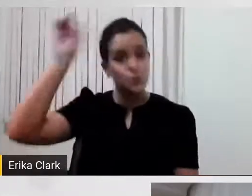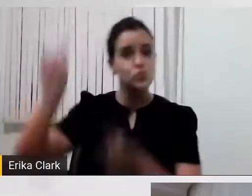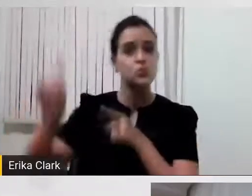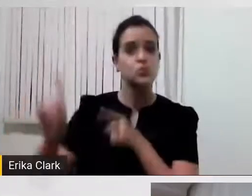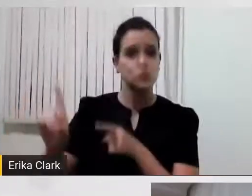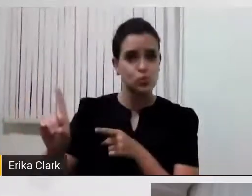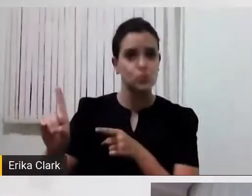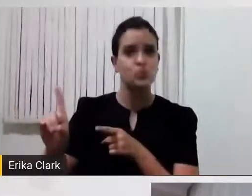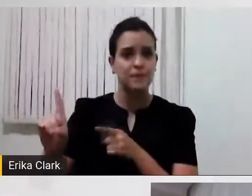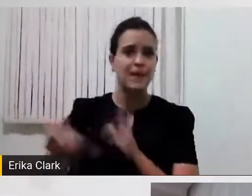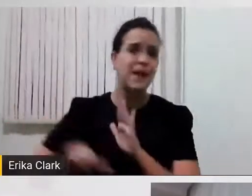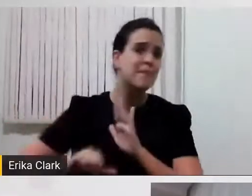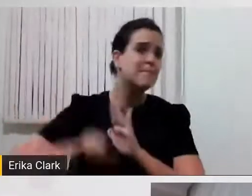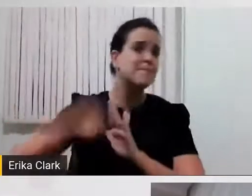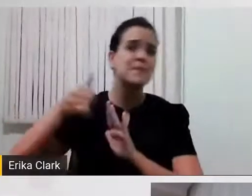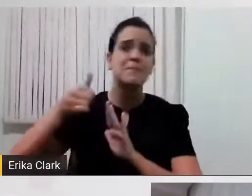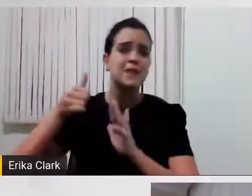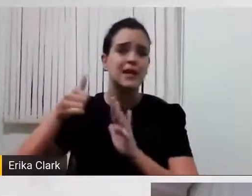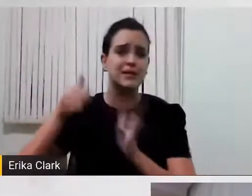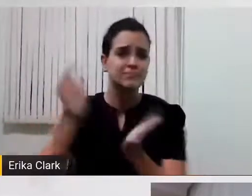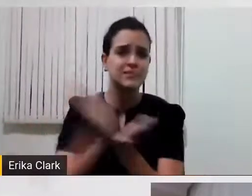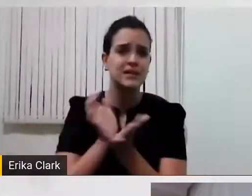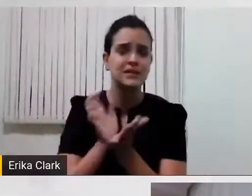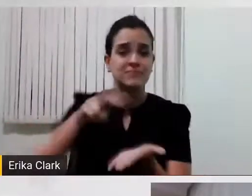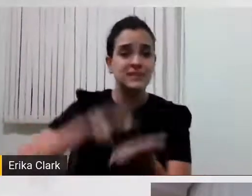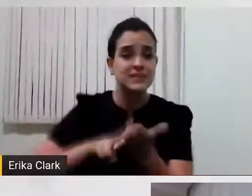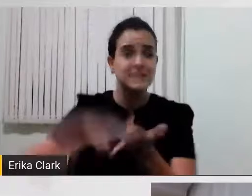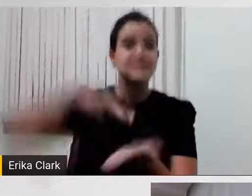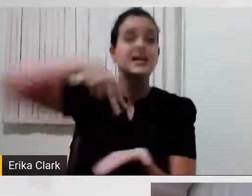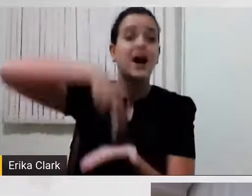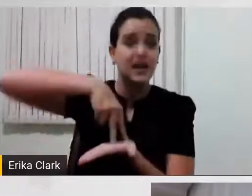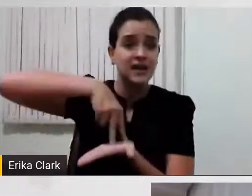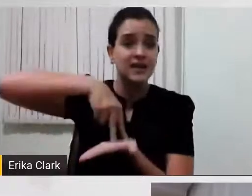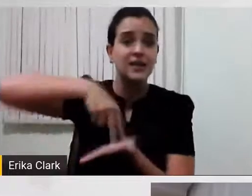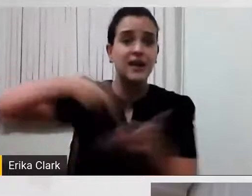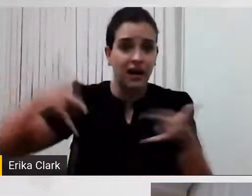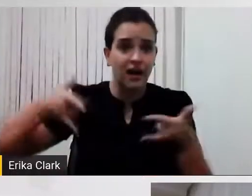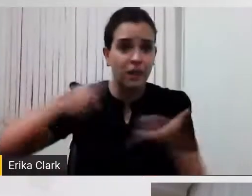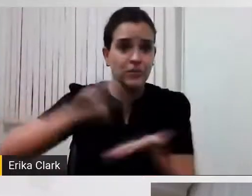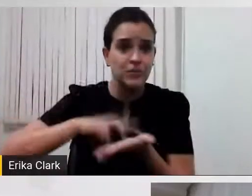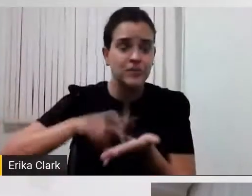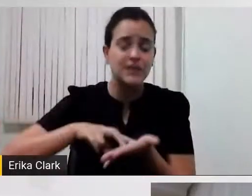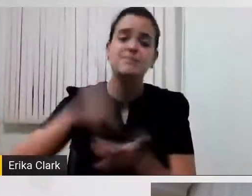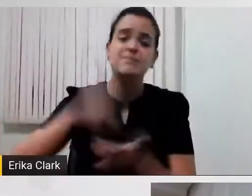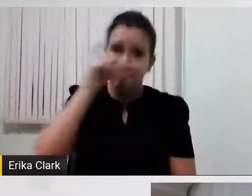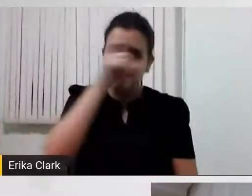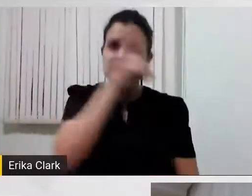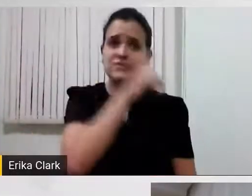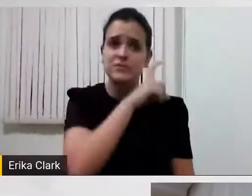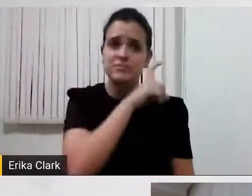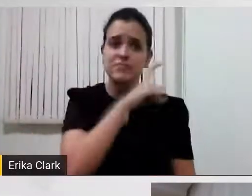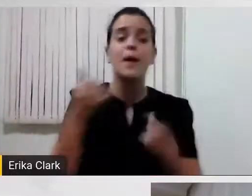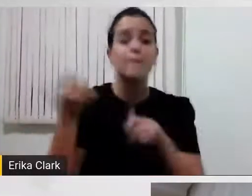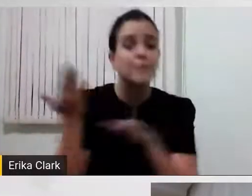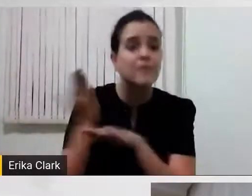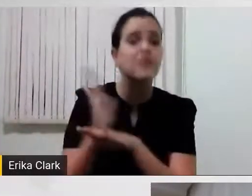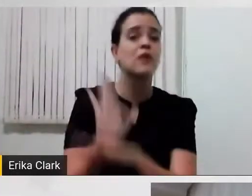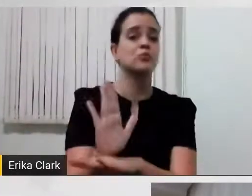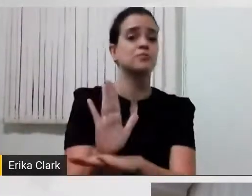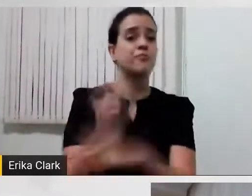parte, é sair da cama, seja difícil ou impossível, e precisa de ajuda, precisa de um recurso que facilite